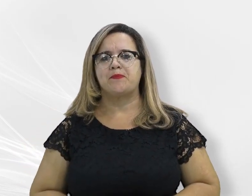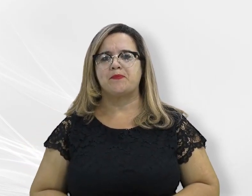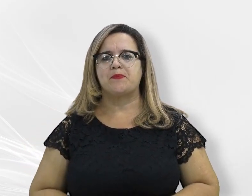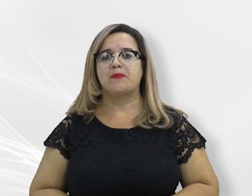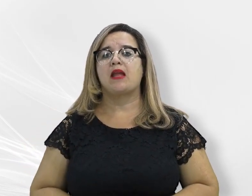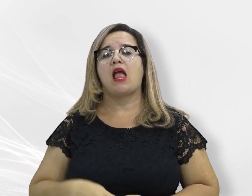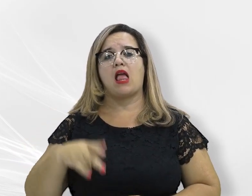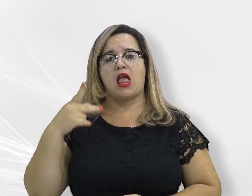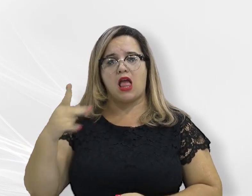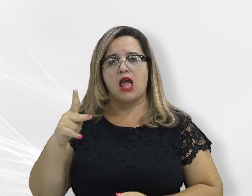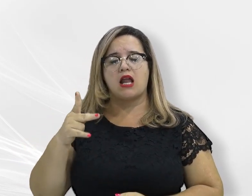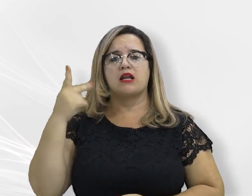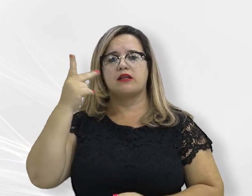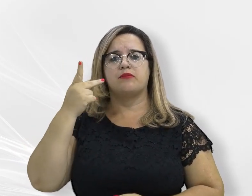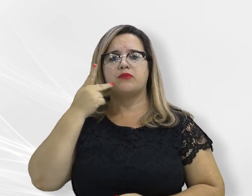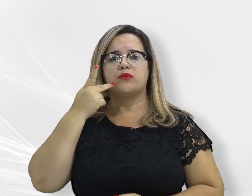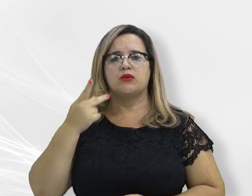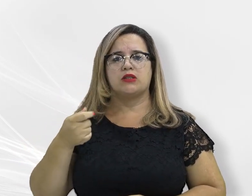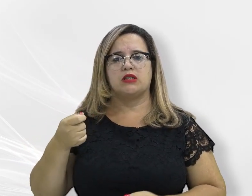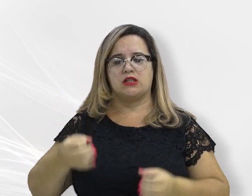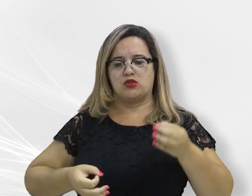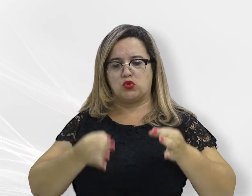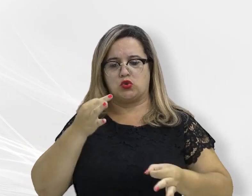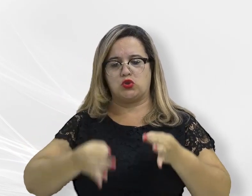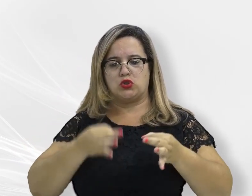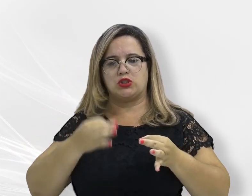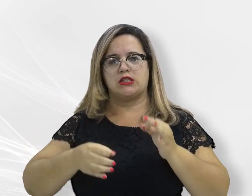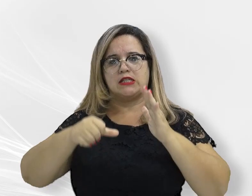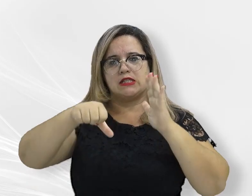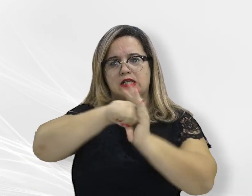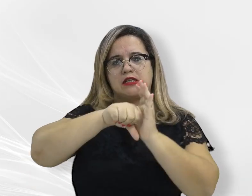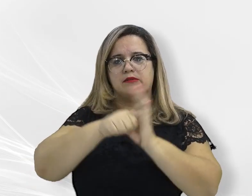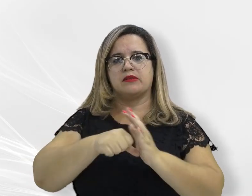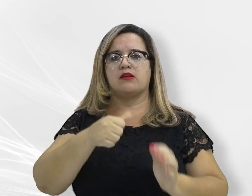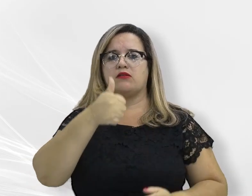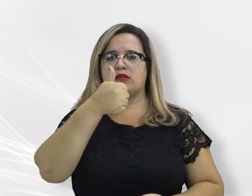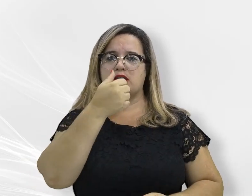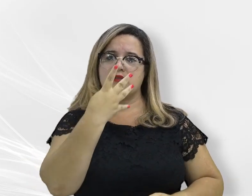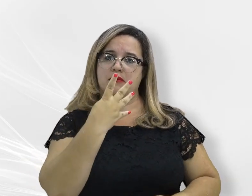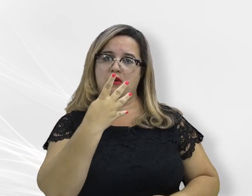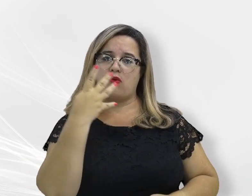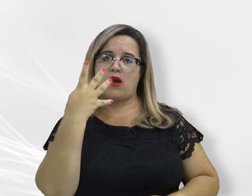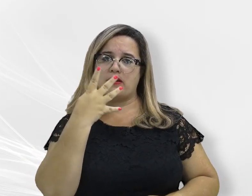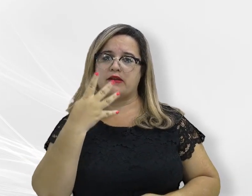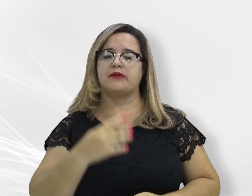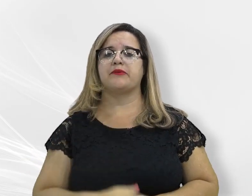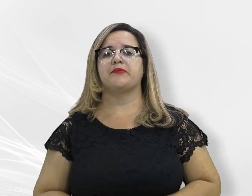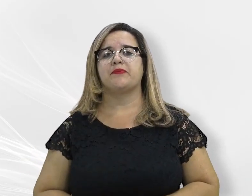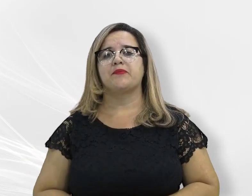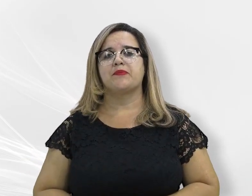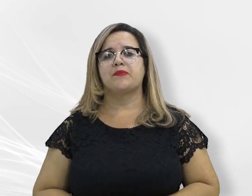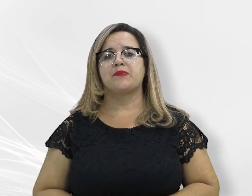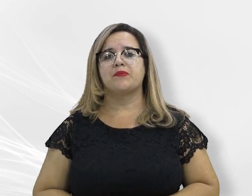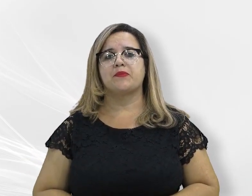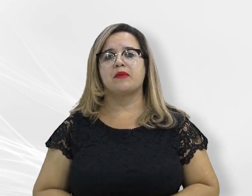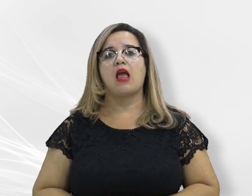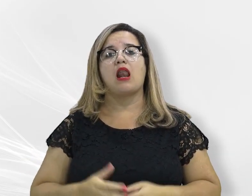14ª Promotoria de Justiça Criminal. Ela muito nos orgulha, nos inspira, nos serve de referência pela sua